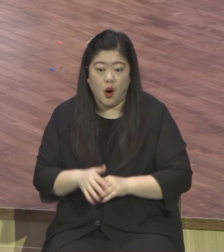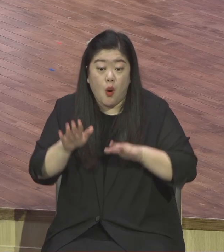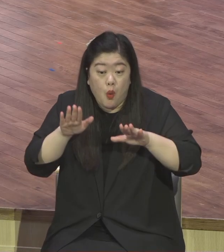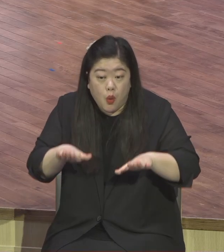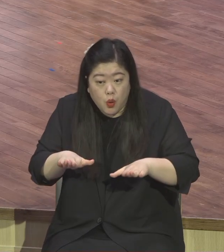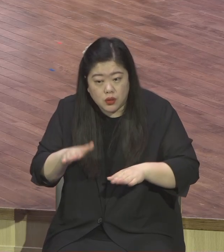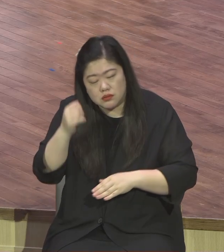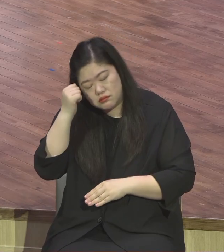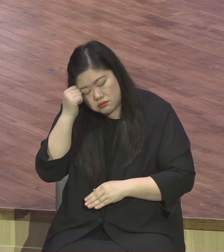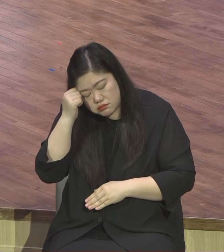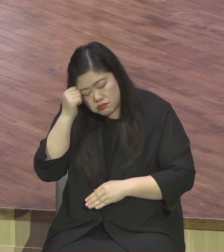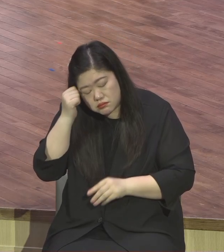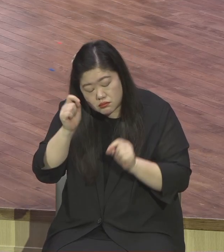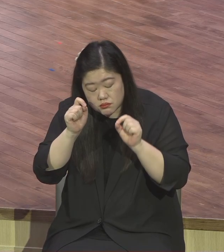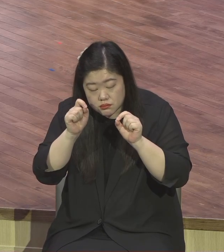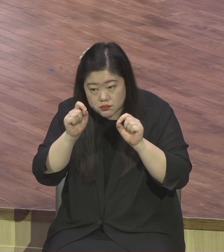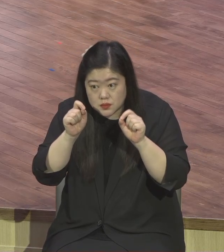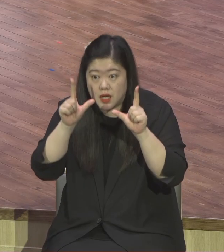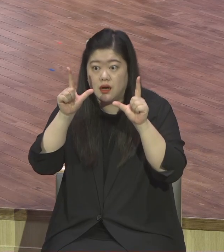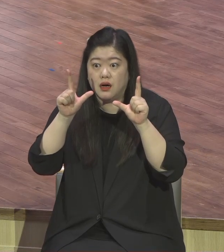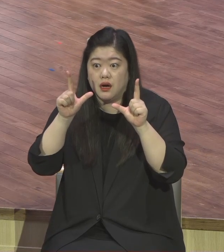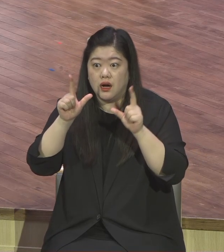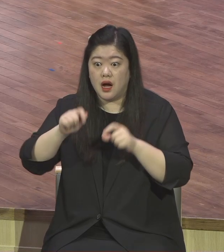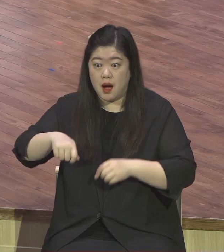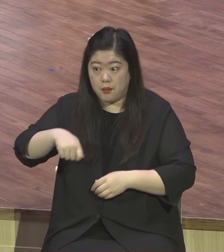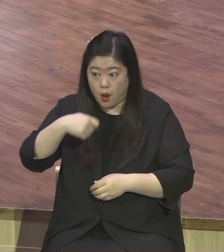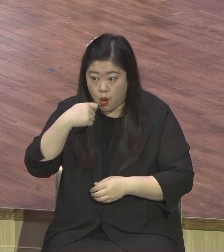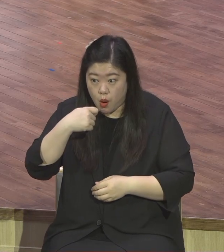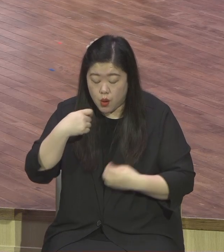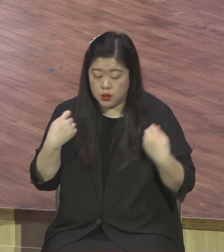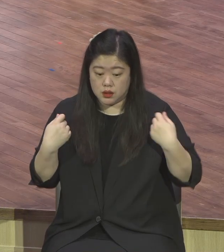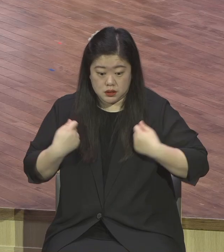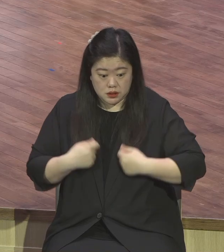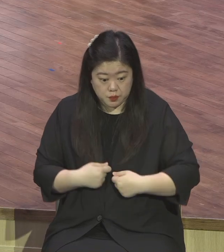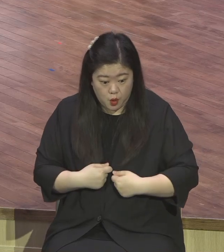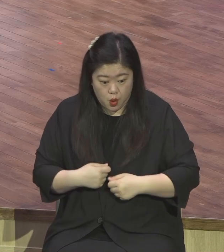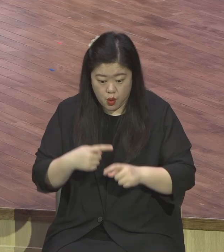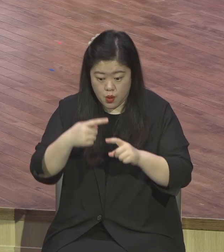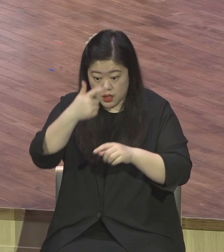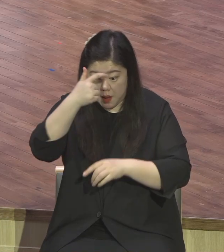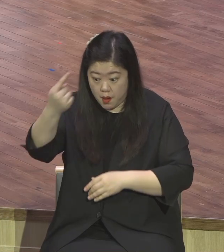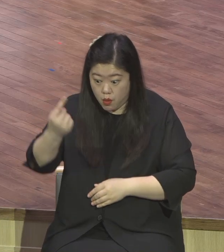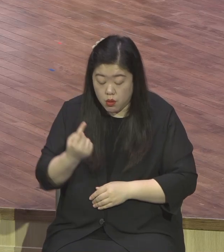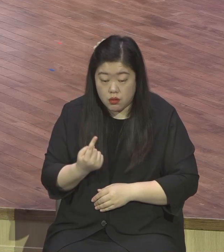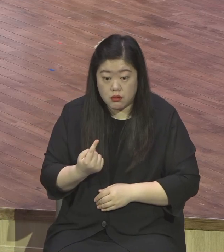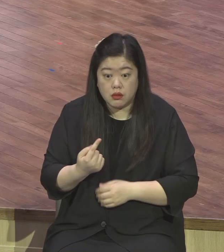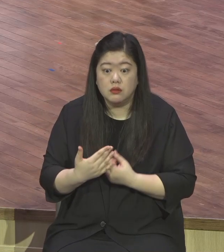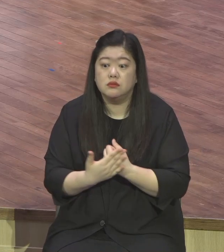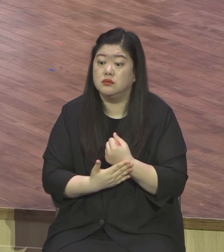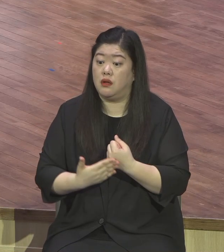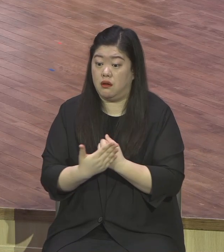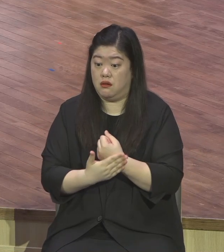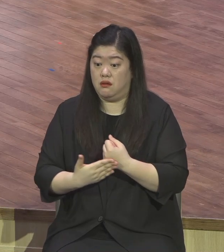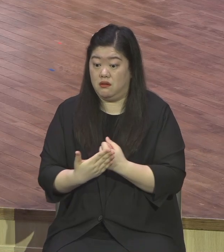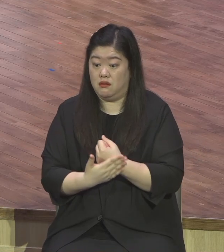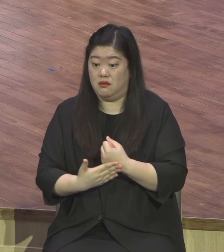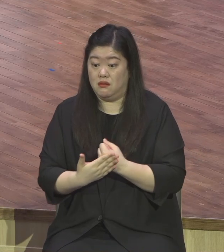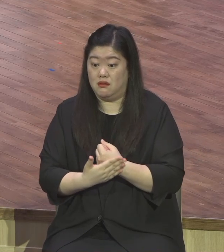내가 먹을 것을 먹게 하시고 오늘도 하나님 예배할 수 있는 것이 하나님의 은혜입니다 영적으로 여러분을 알고